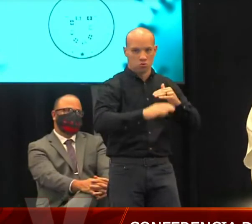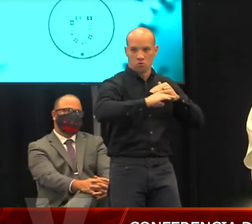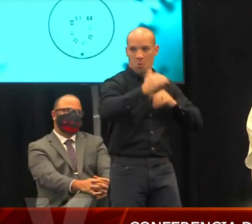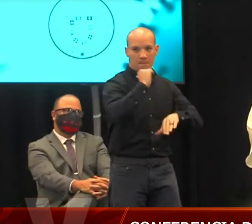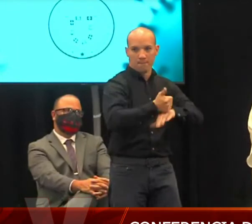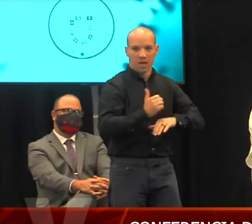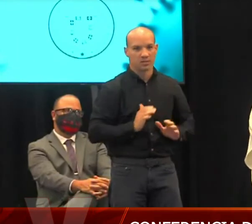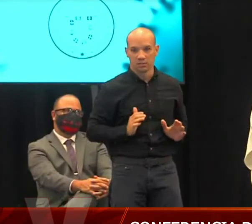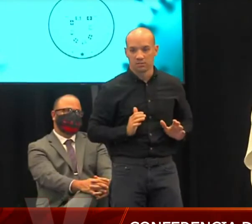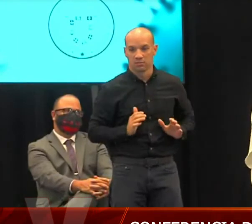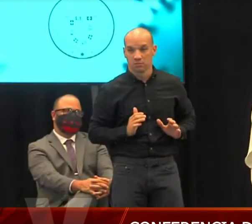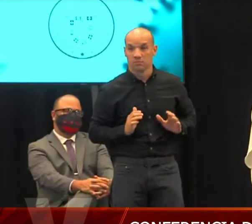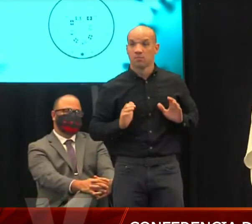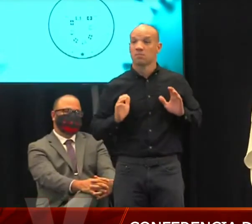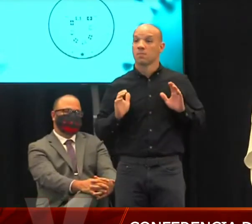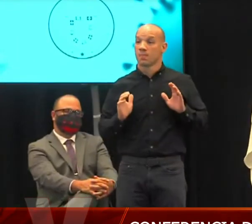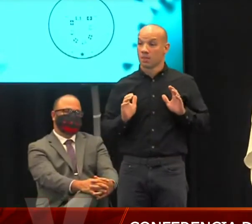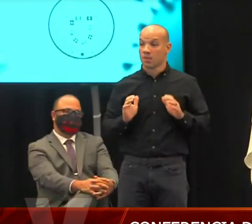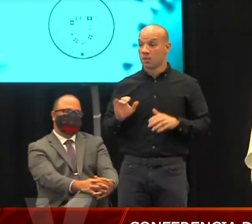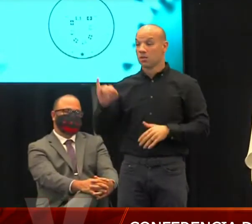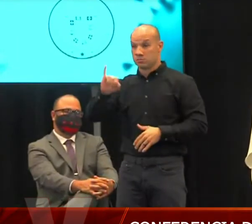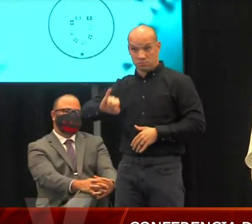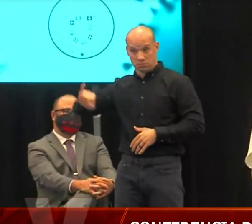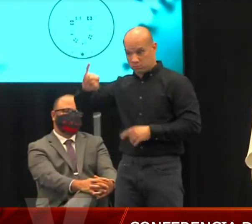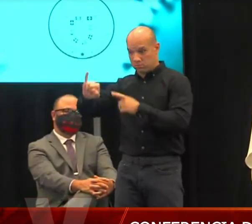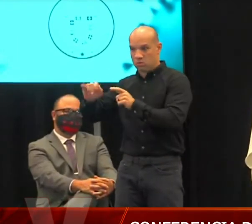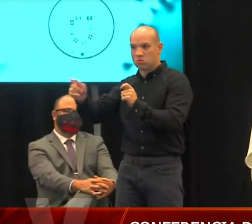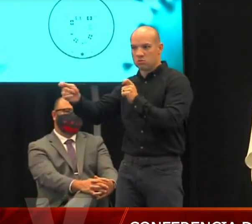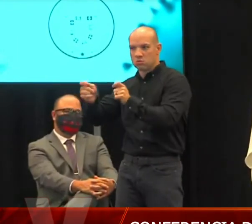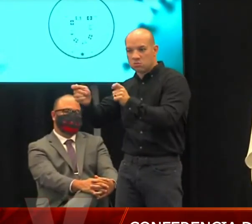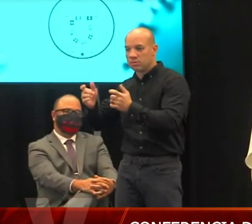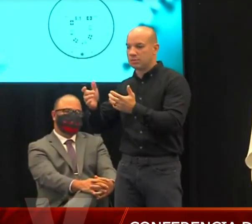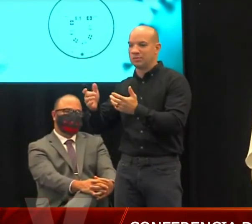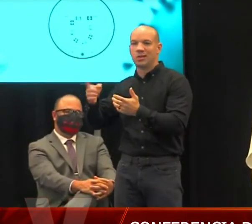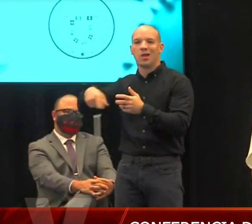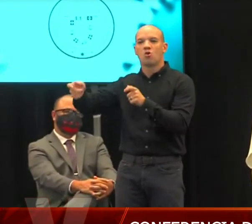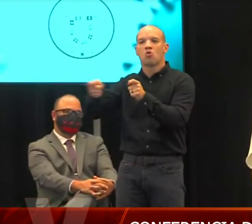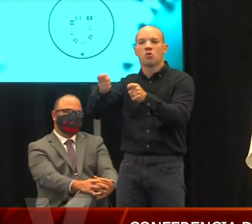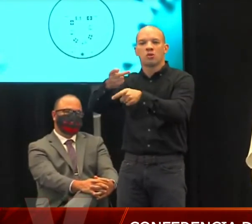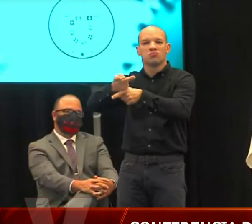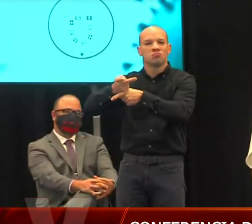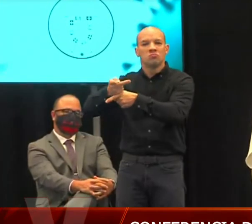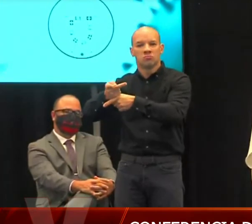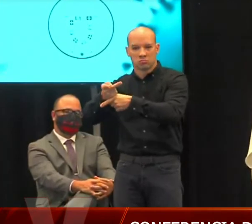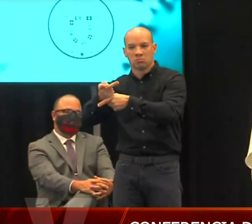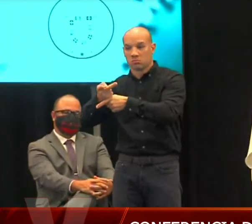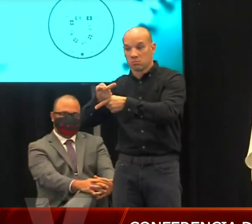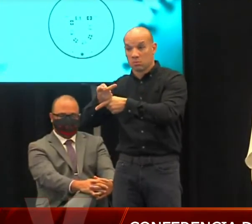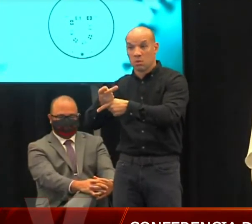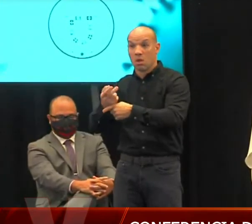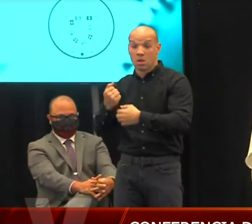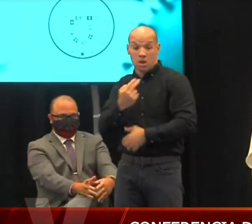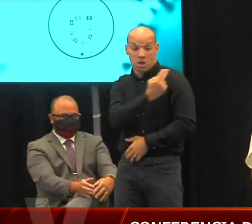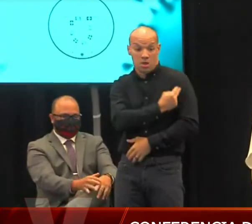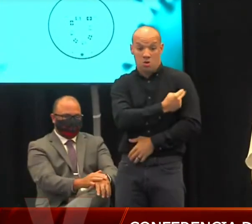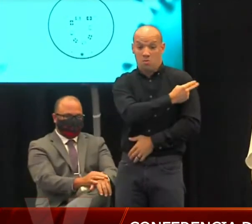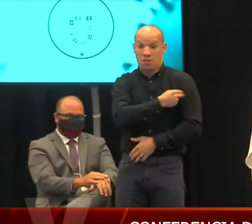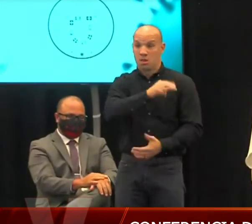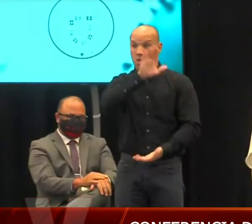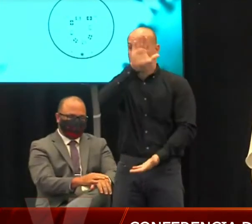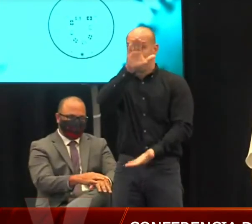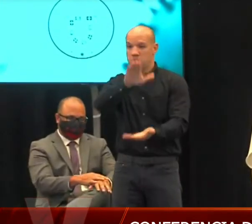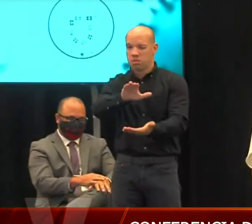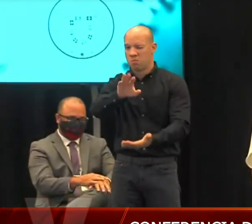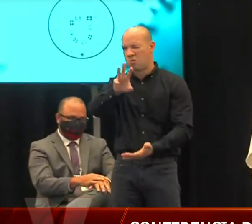dicho que a los planes médicos los Managed Care Companies las compañías de cuido coordinado que tienen una disminución de utilización de hospitales de aproximadamente